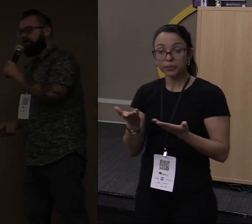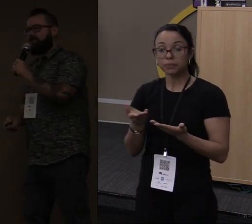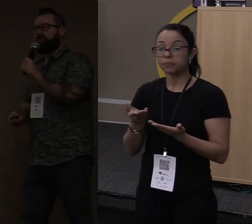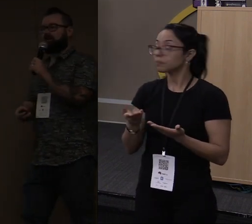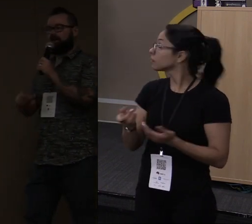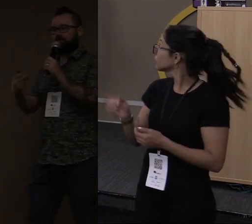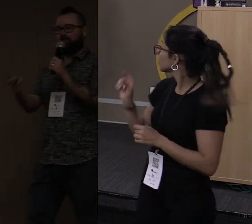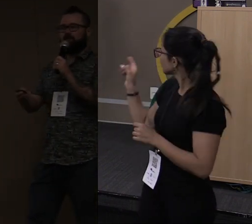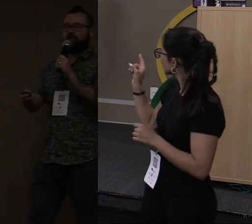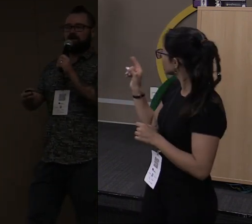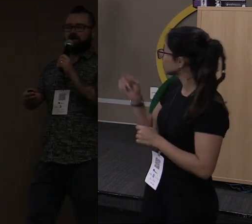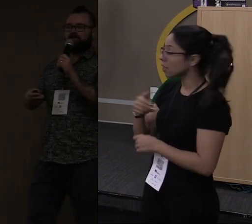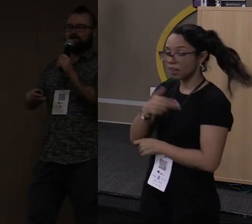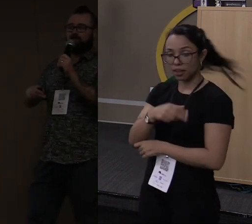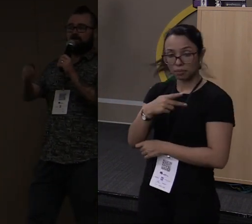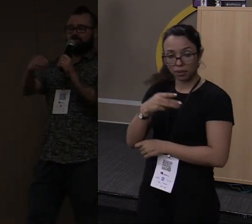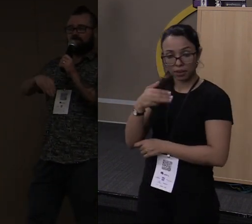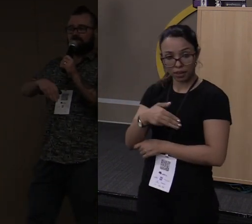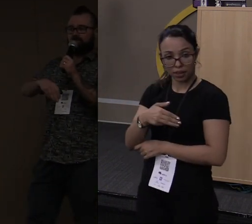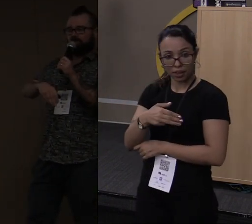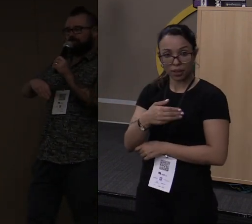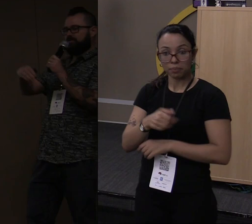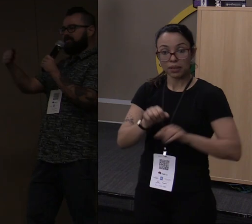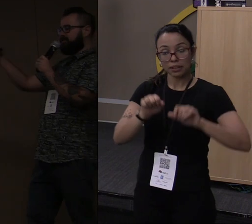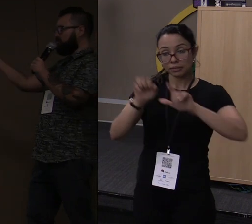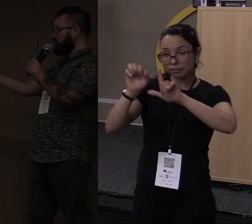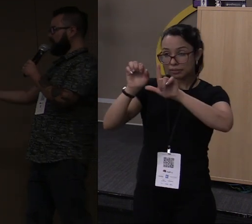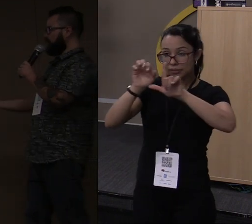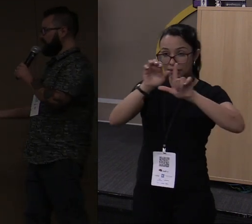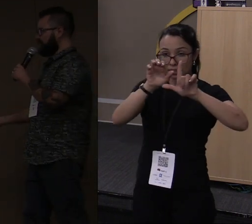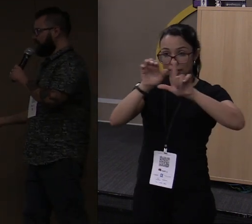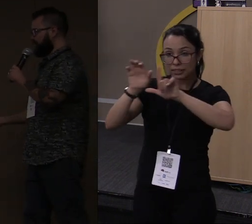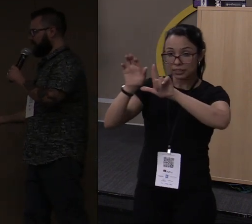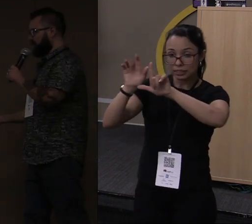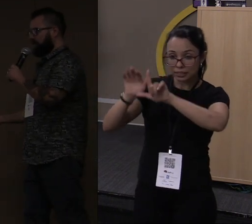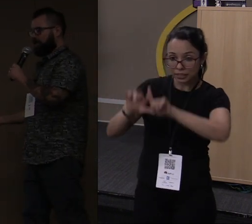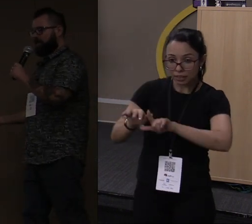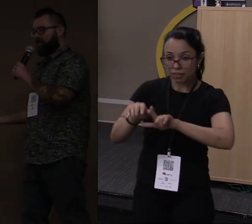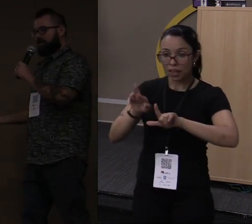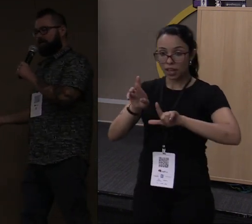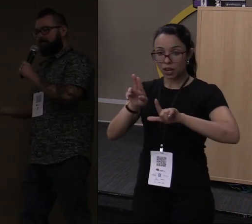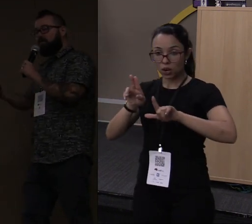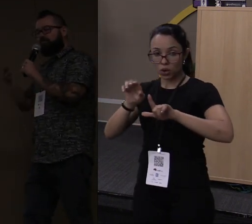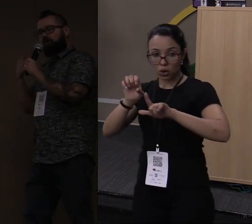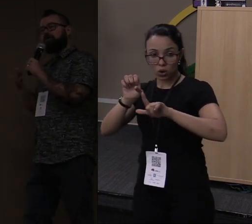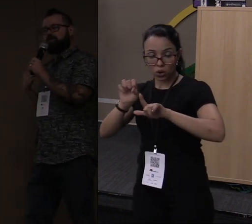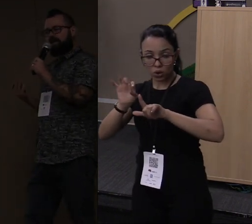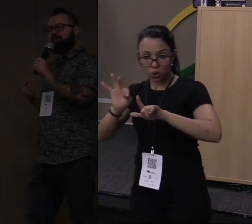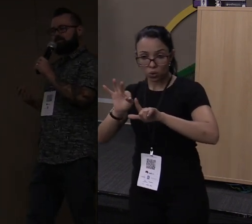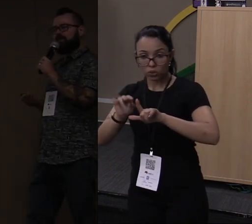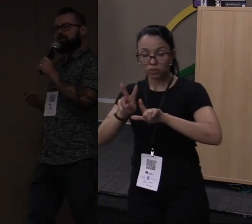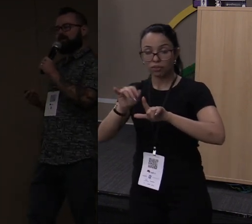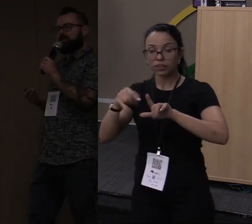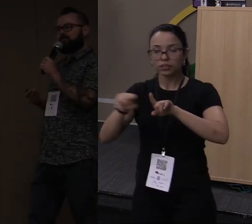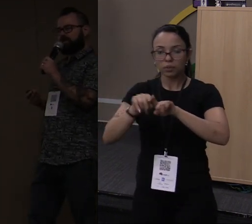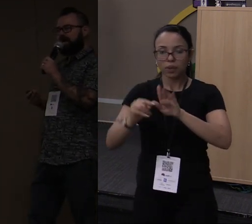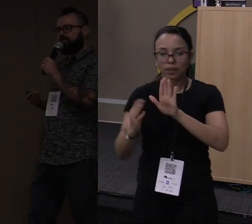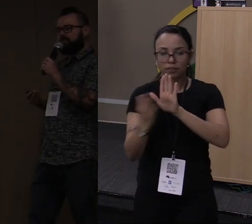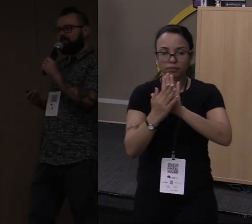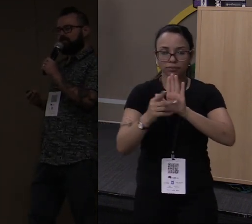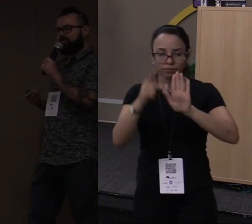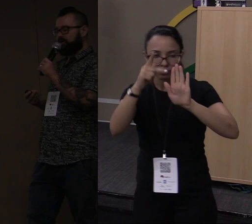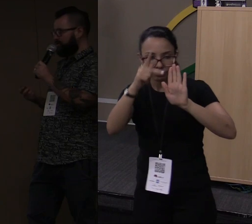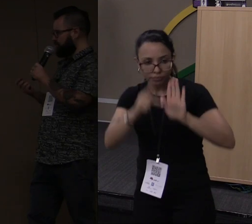já falei, o NPM acabou, além de sendo reescrito em Rust, trazendo muita coisa no front dele também, que é